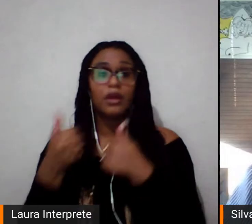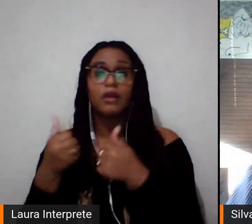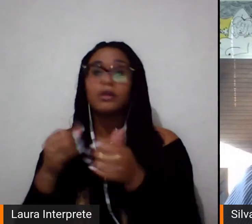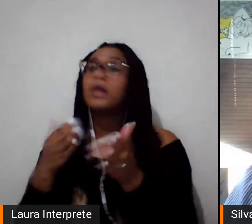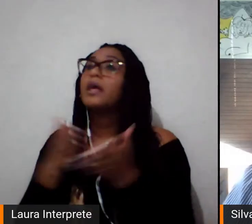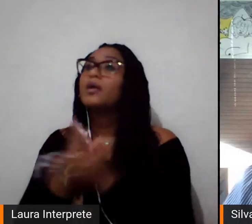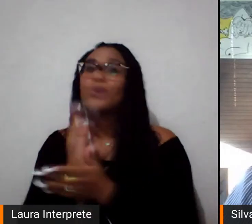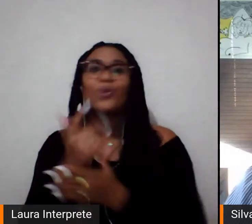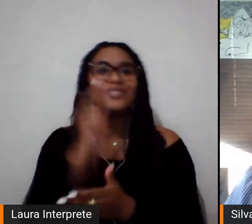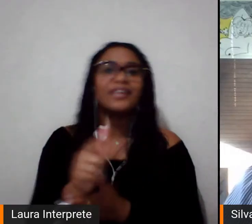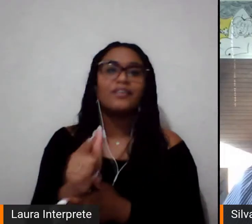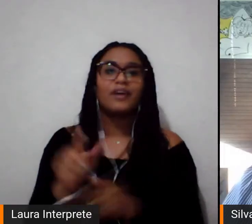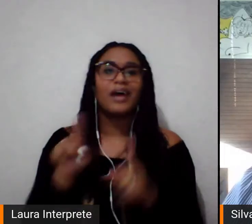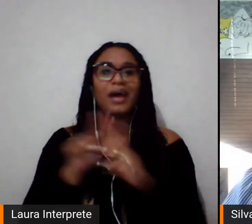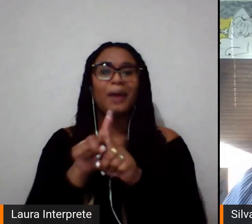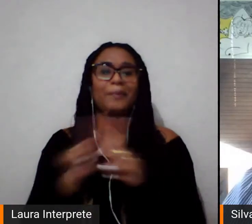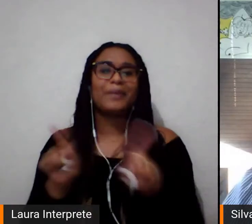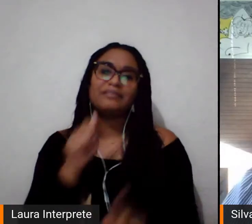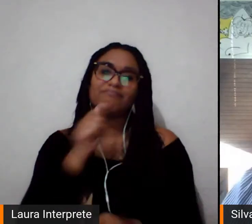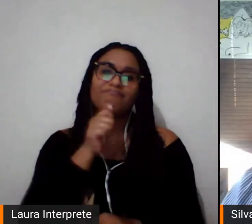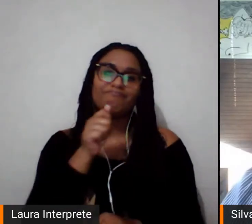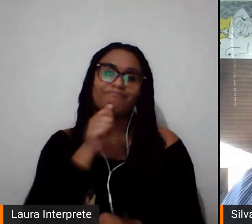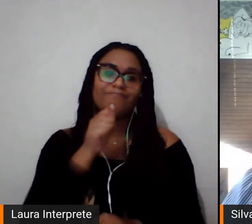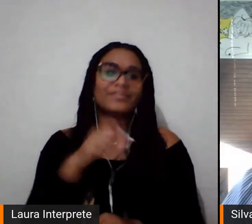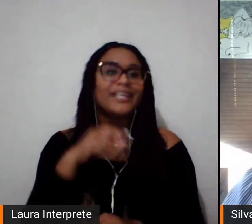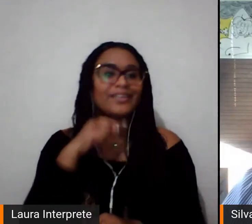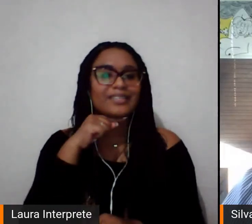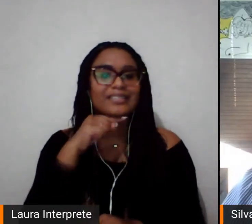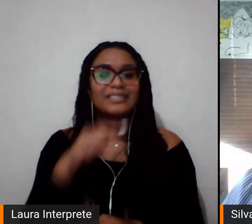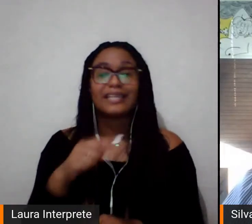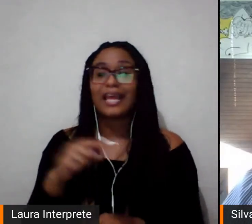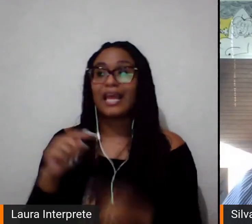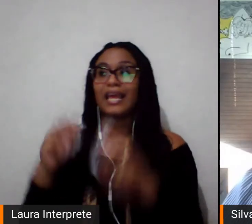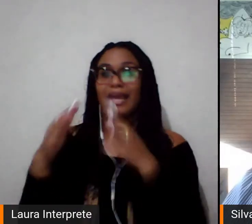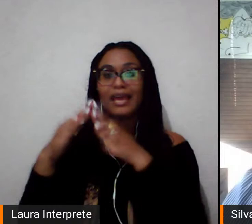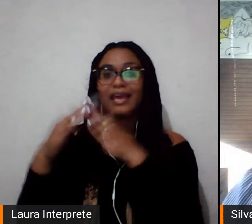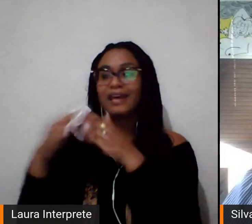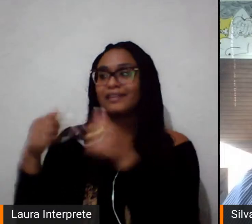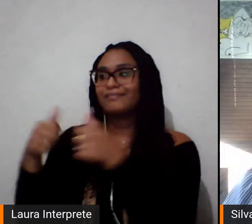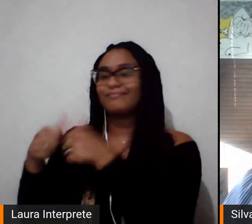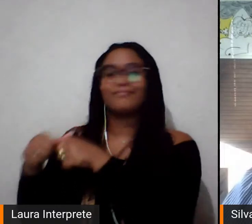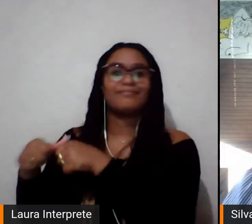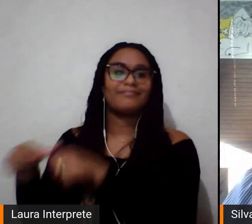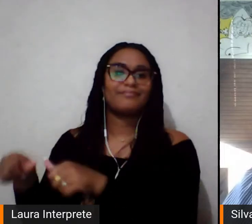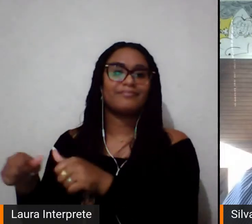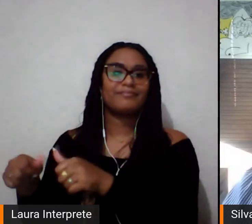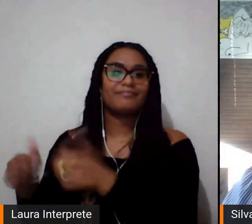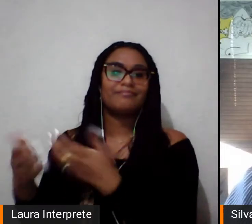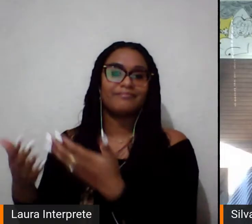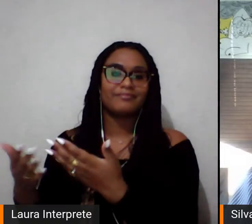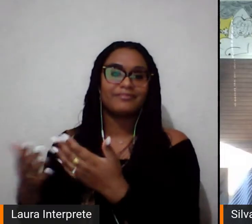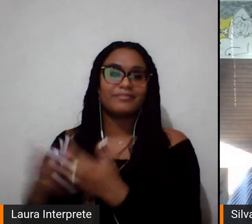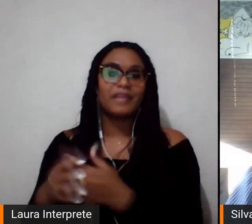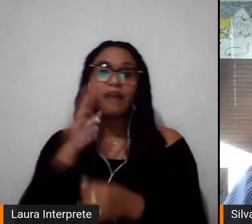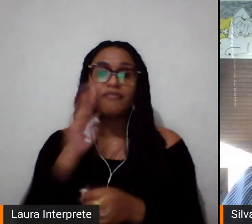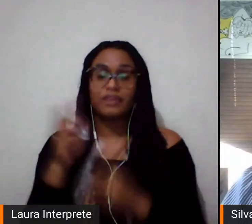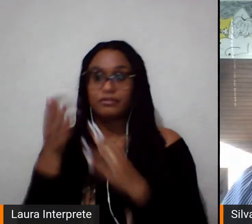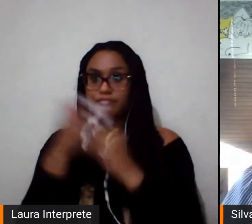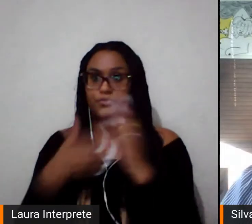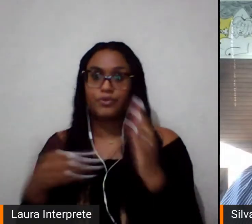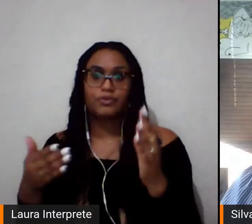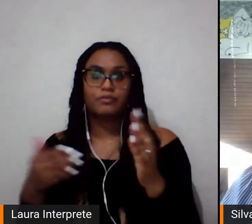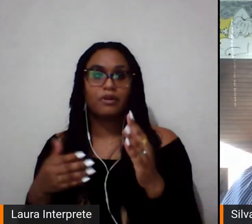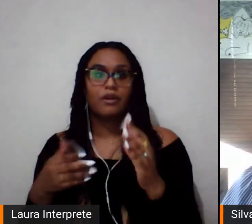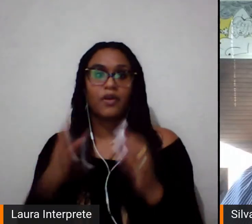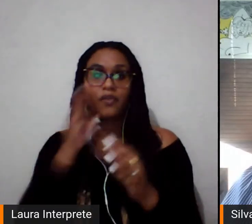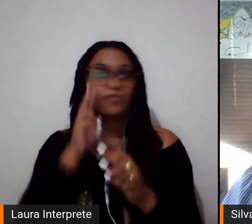sexual em termos de tempo, a gente tem uma desvalorização dos trabalhos das mulheres, e a gente tem uma separação, o que é trabalho de homem e